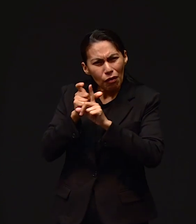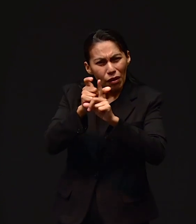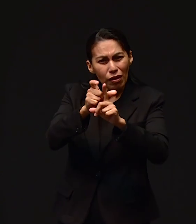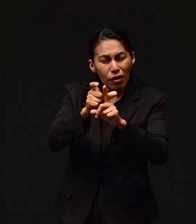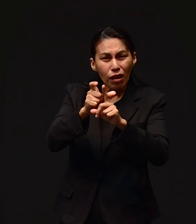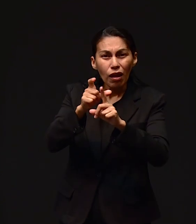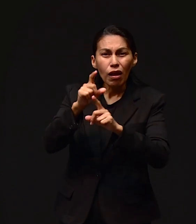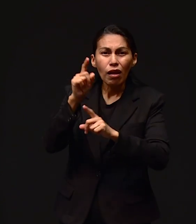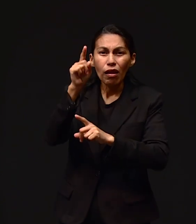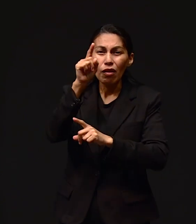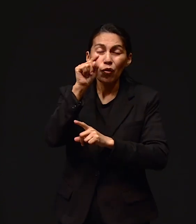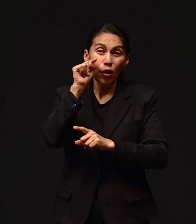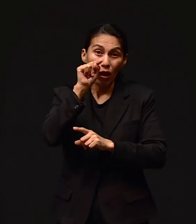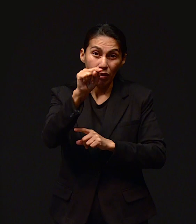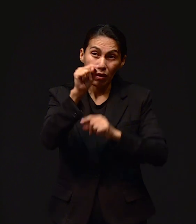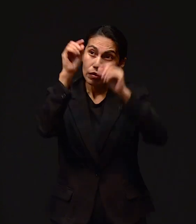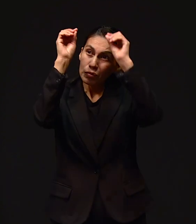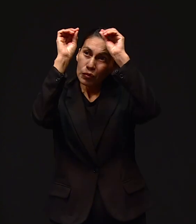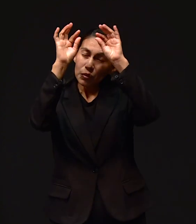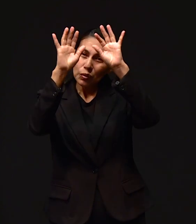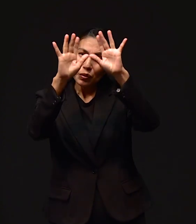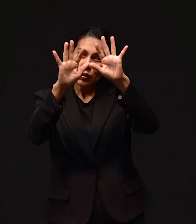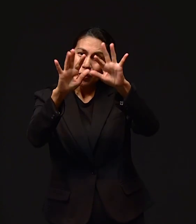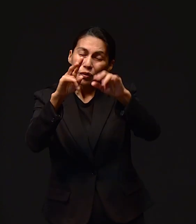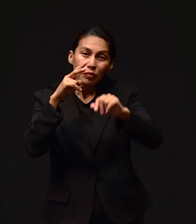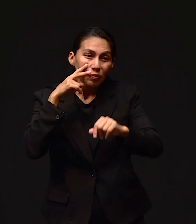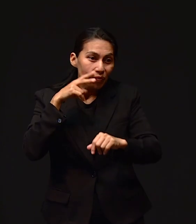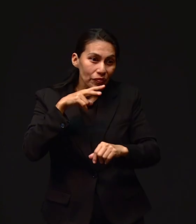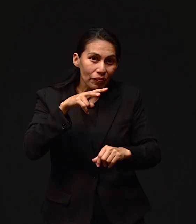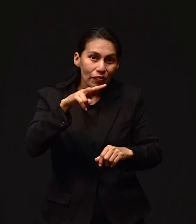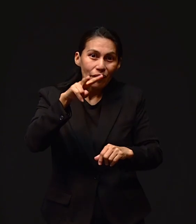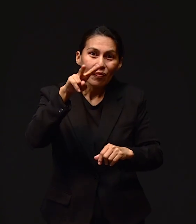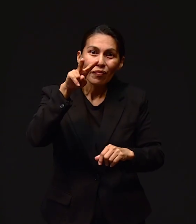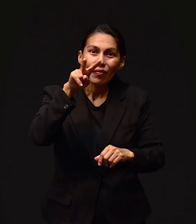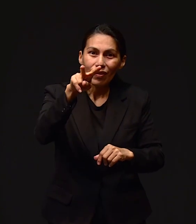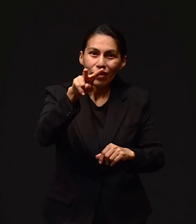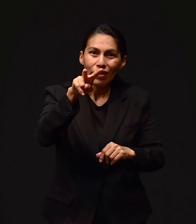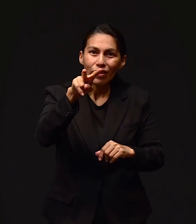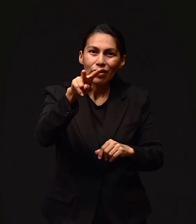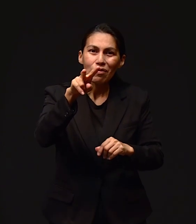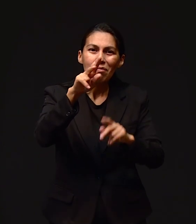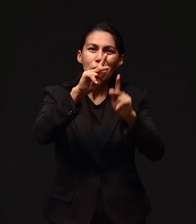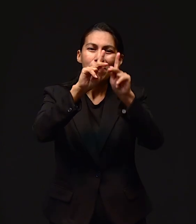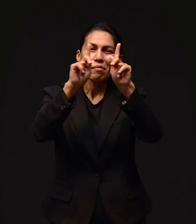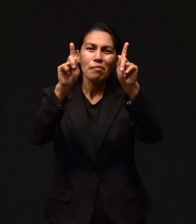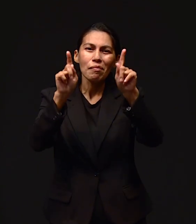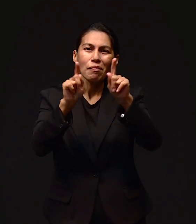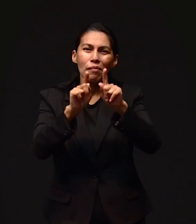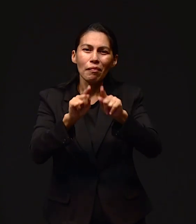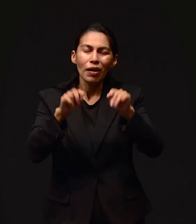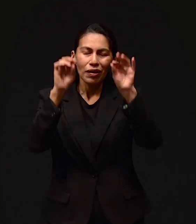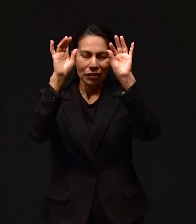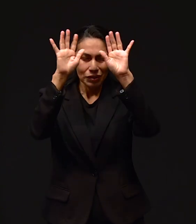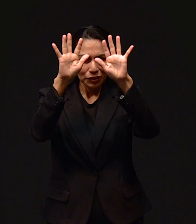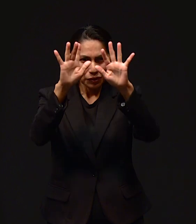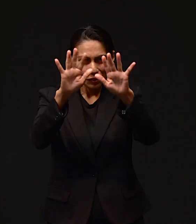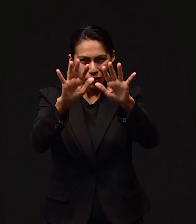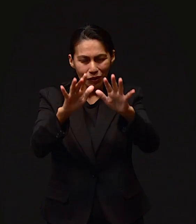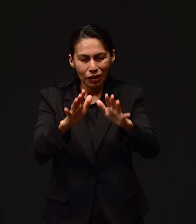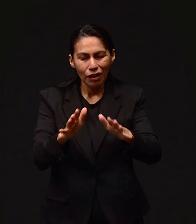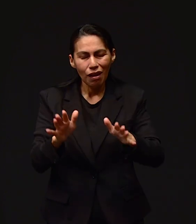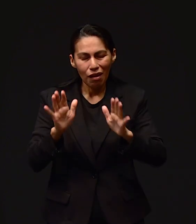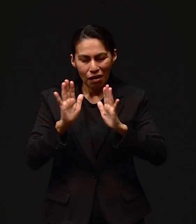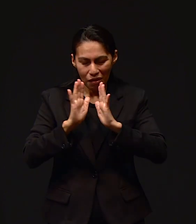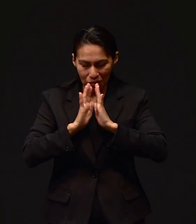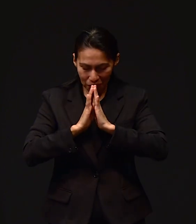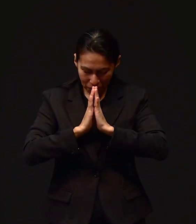resplandecer Tu rostro Sobre ti Dios alce a ti Su rostro Y ponga en ti Paz